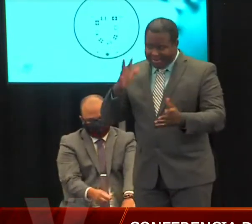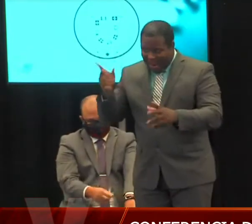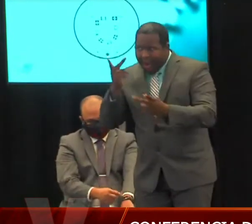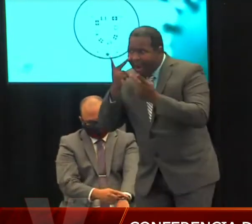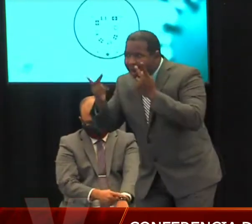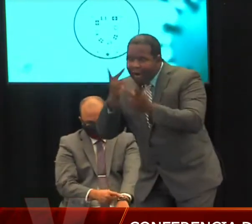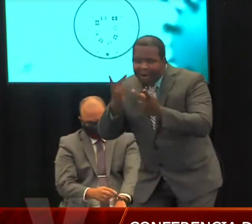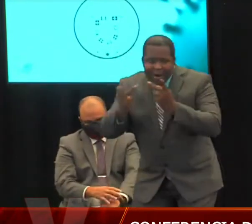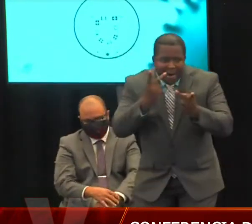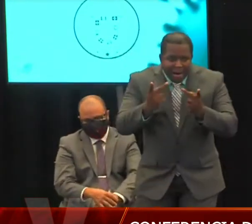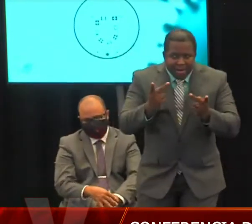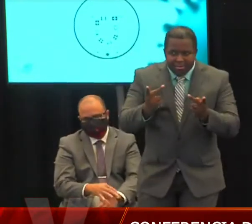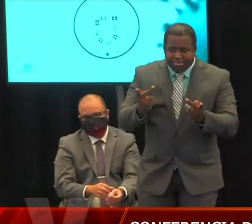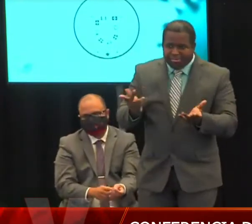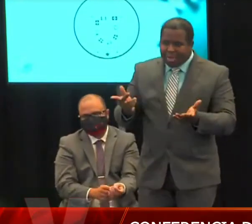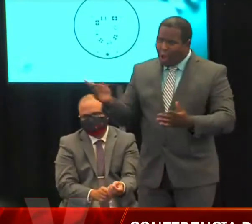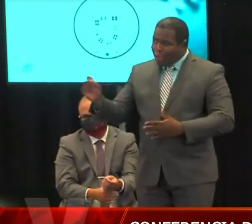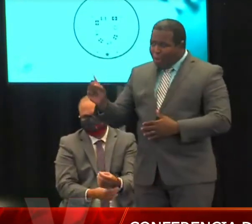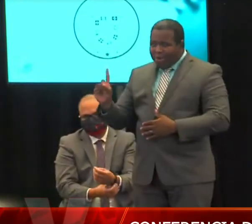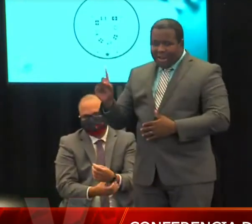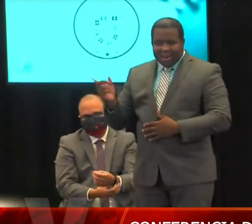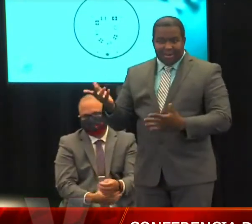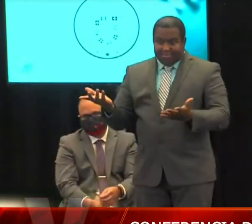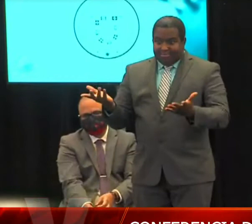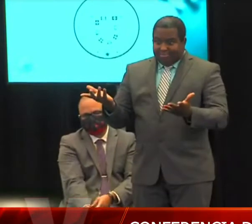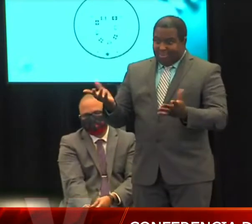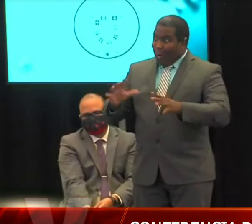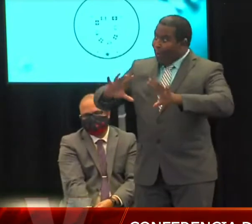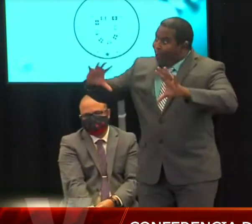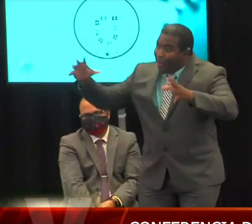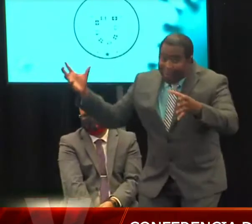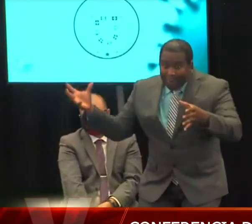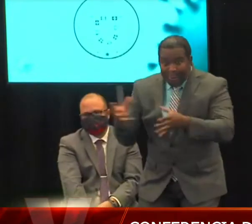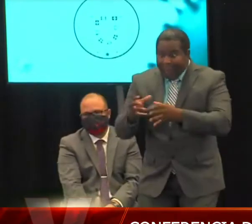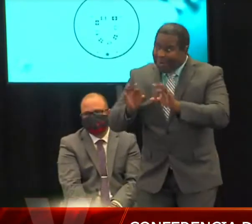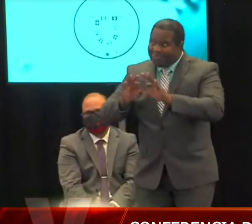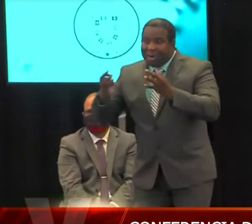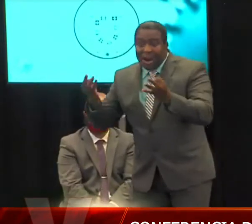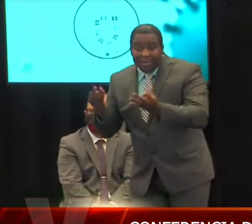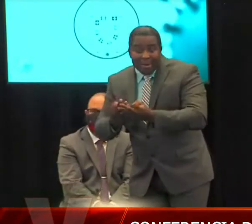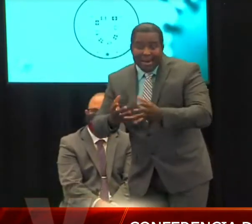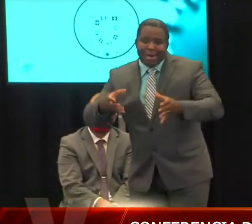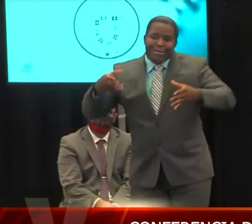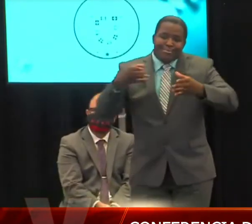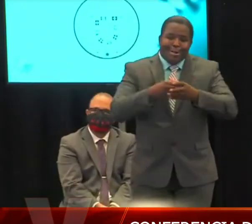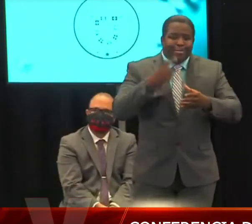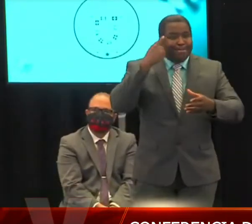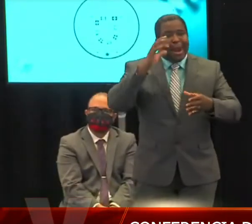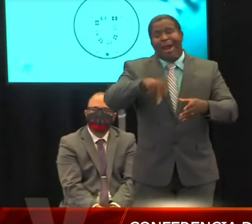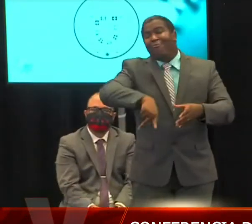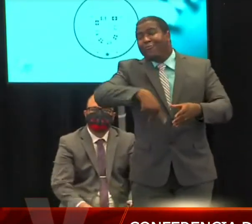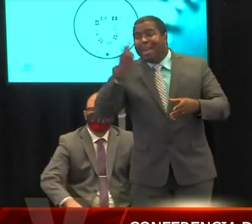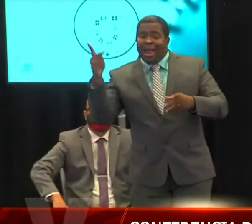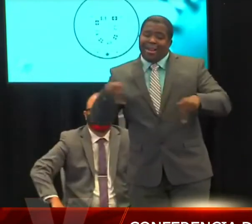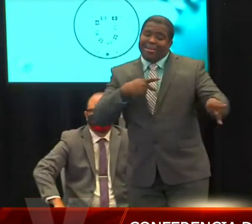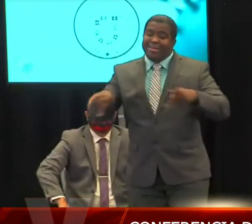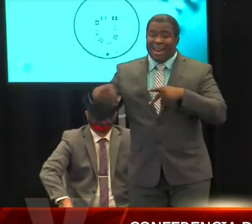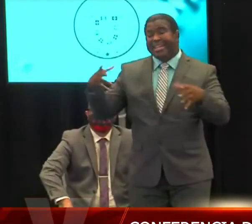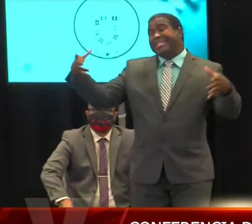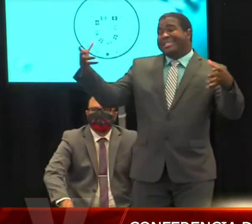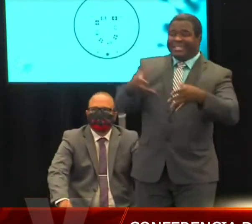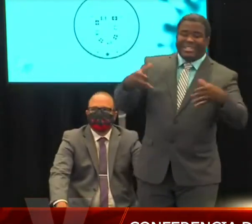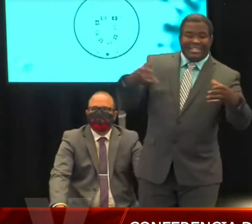que han salido a los brotes de familia, donde un miembro de la familia ha contagiado a varios miembros de la familia. Así que yo creo que eso también